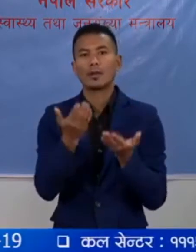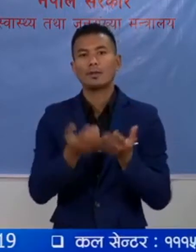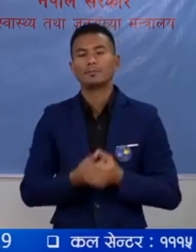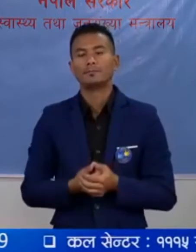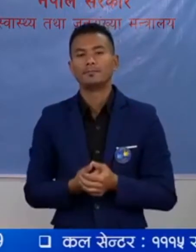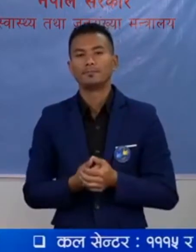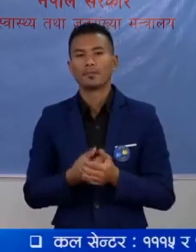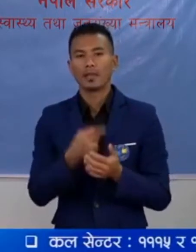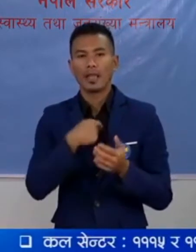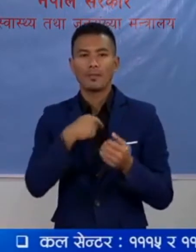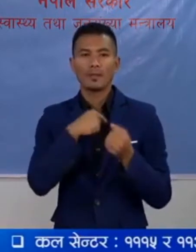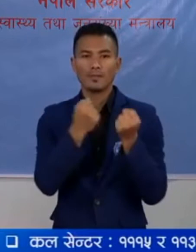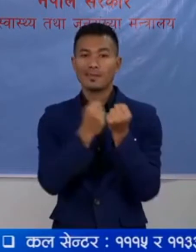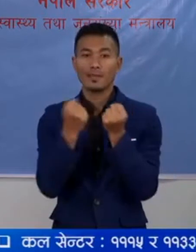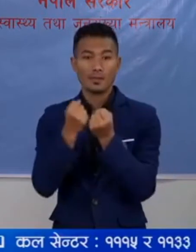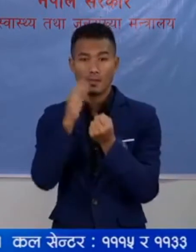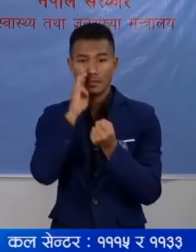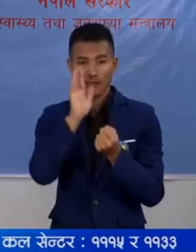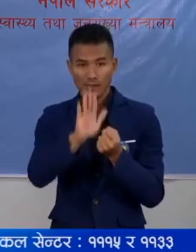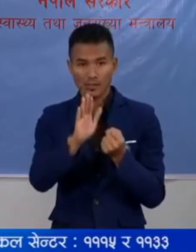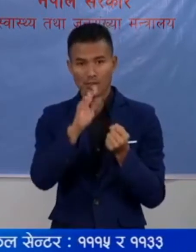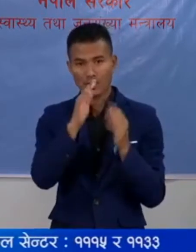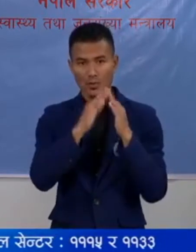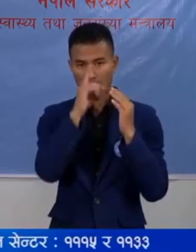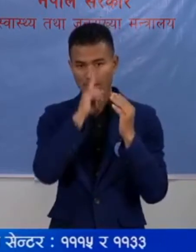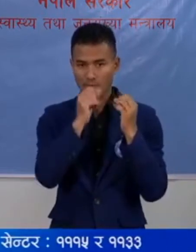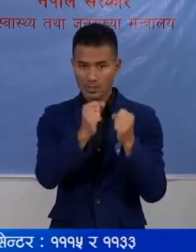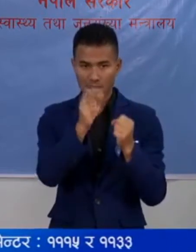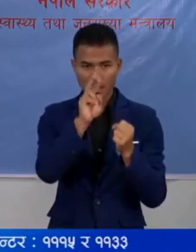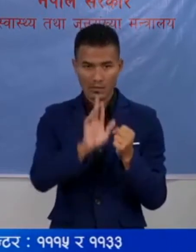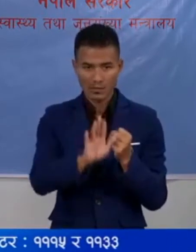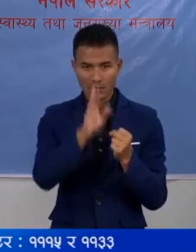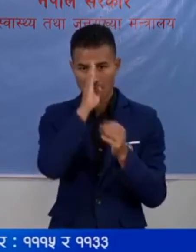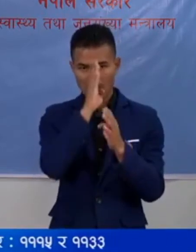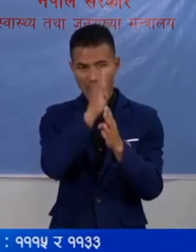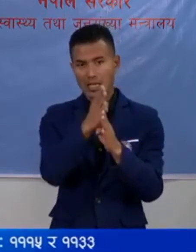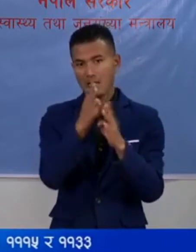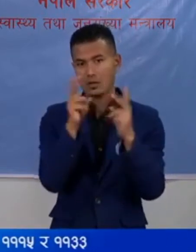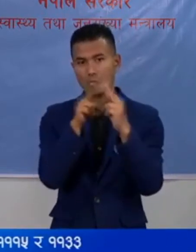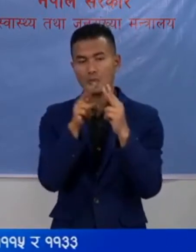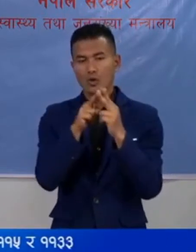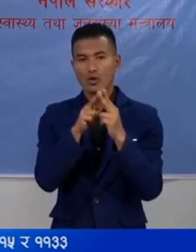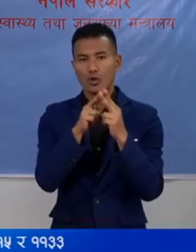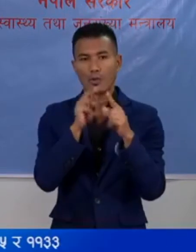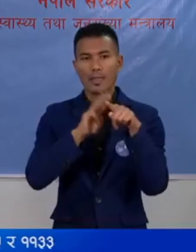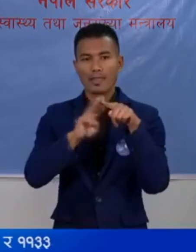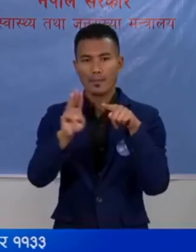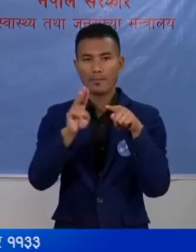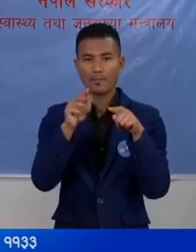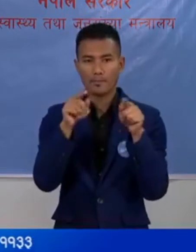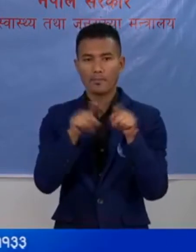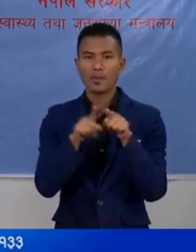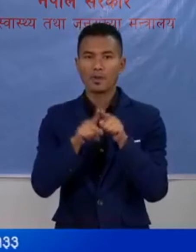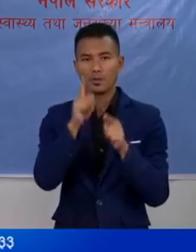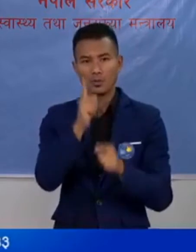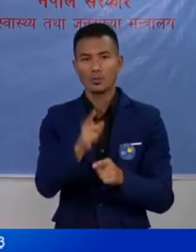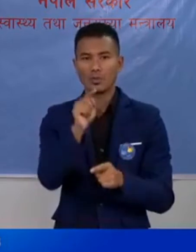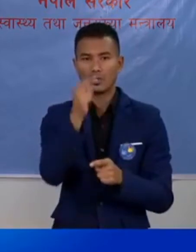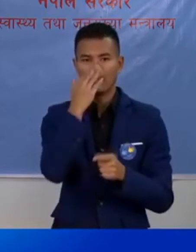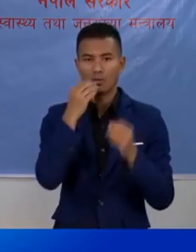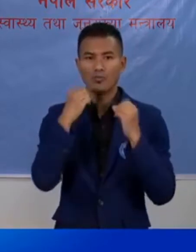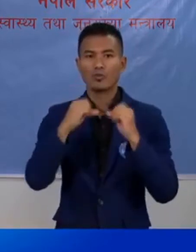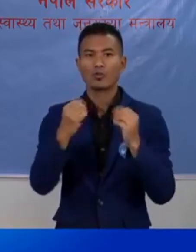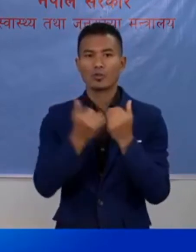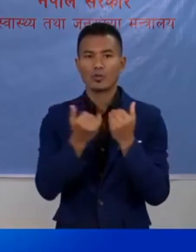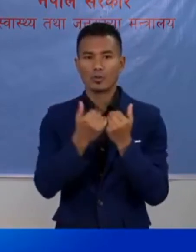यह लोगडाउन को इस्थिति मा शाओ, क्वारेंटाइन को इस्थिति मा शाओ, या रुशंग सिधा संपर्कुने माध्यम योपनी युटा हो, तेले गर्दा इसको